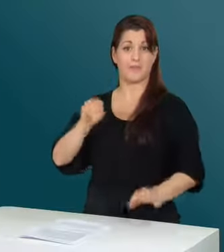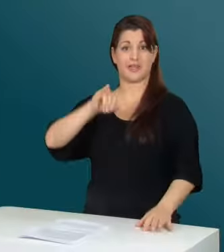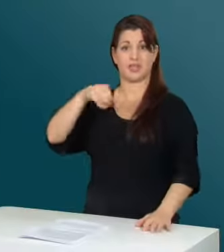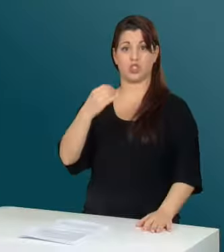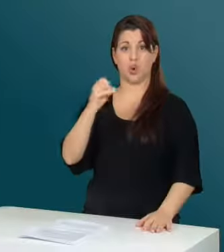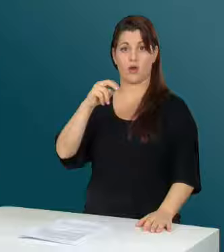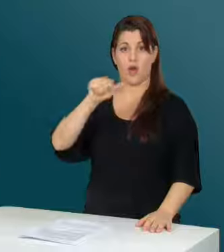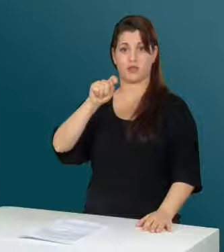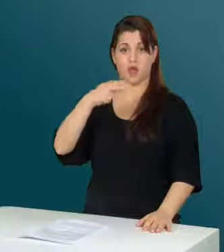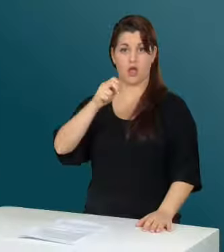Modelangebot bekam.